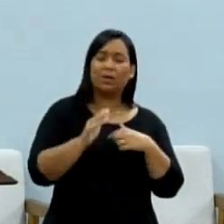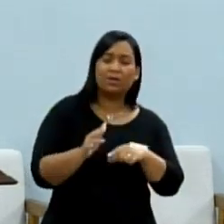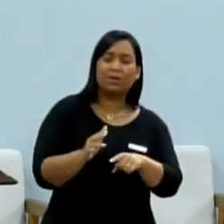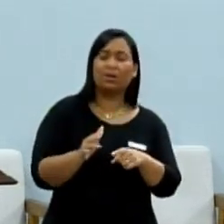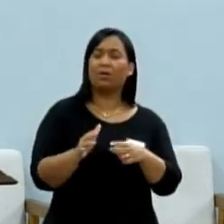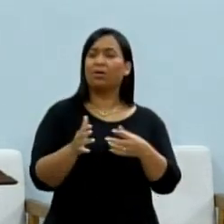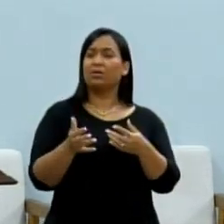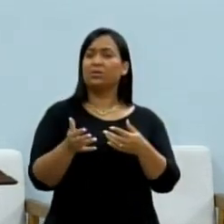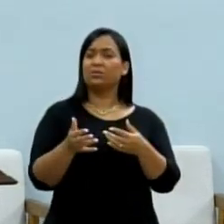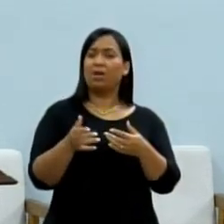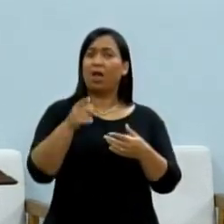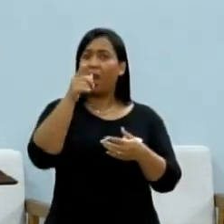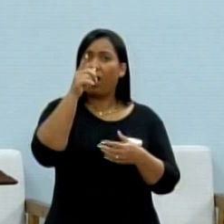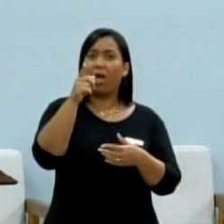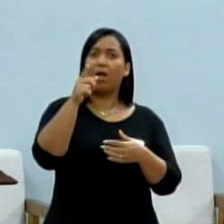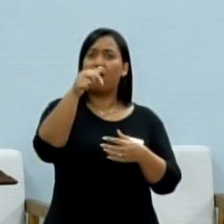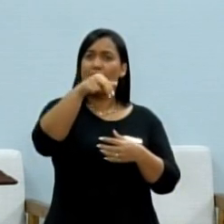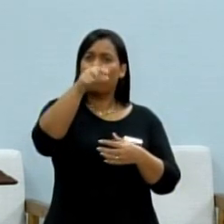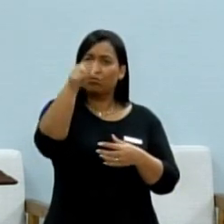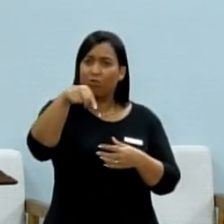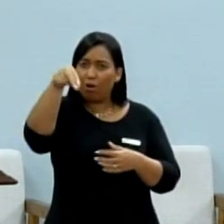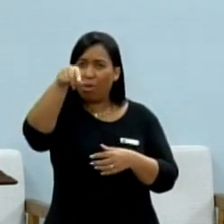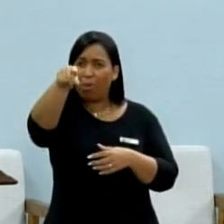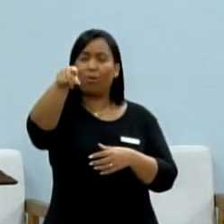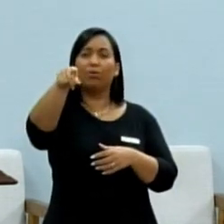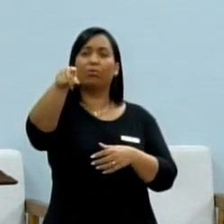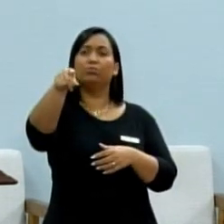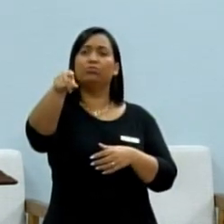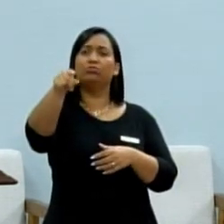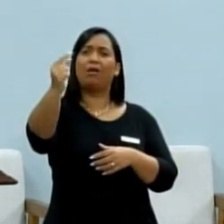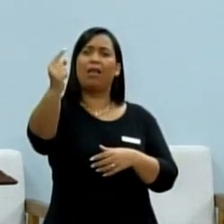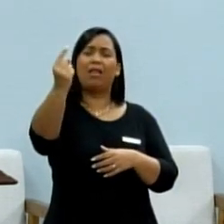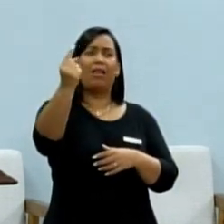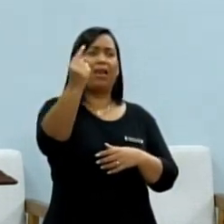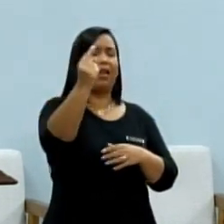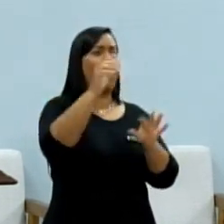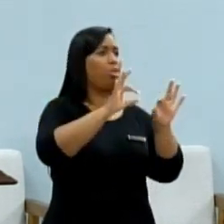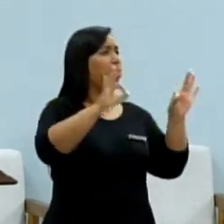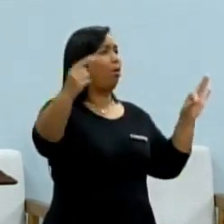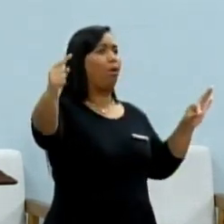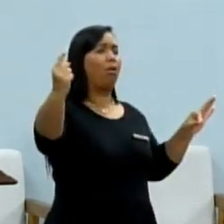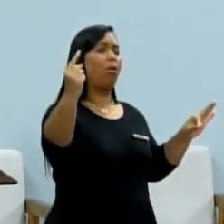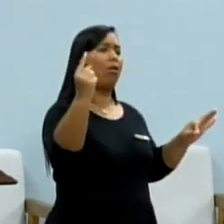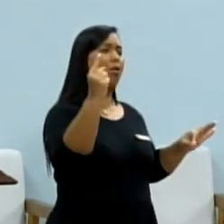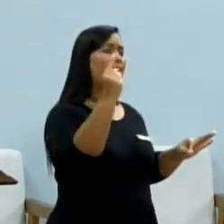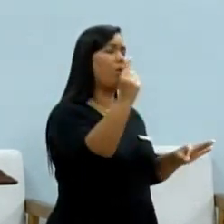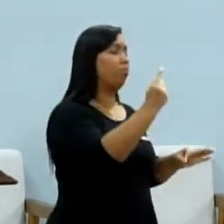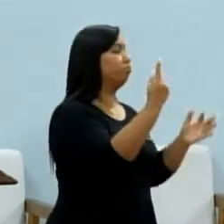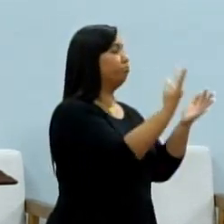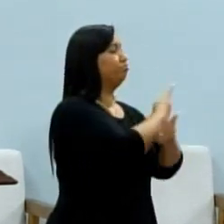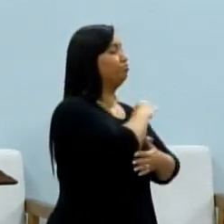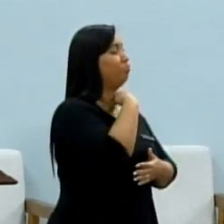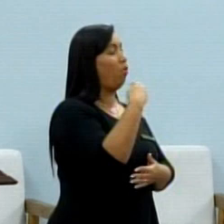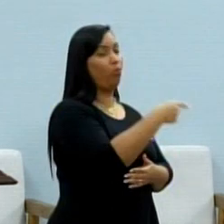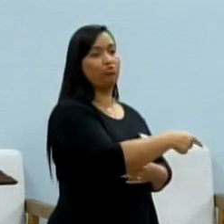é picada na zona norte, até chegar na zona sul, ela pode chegar morta,